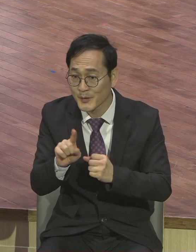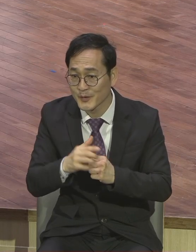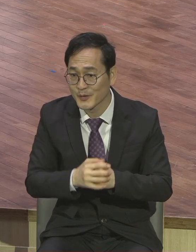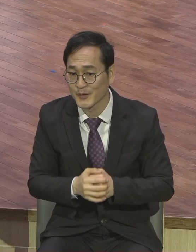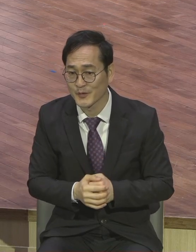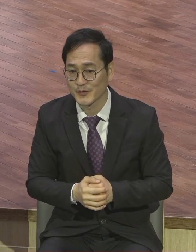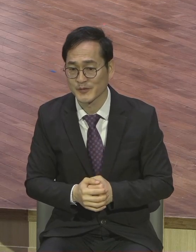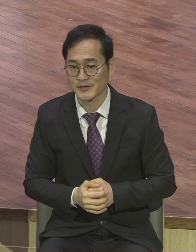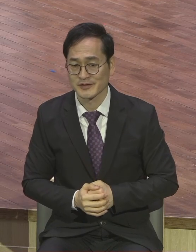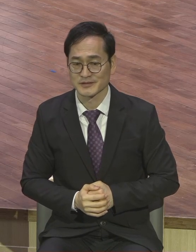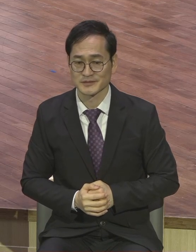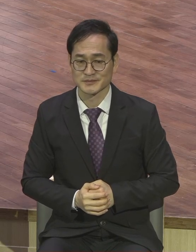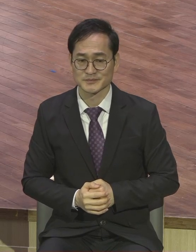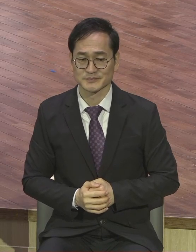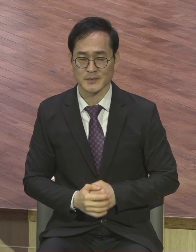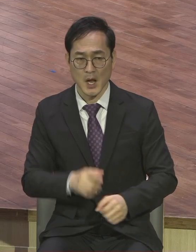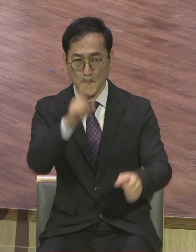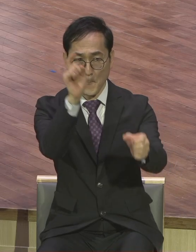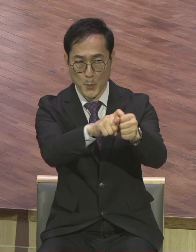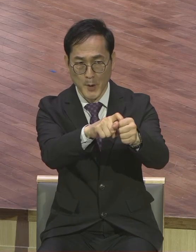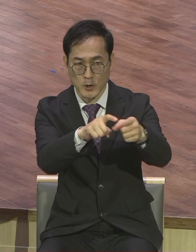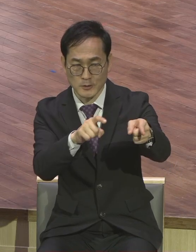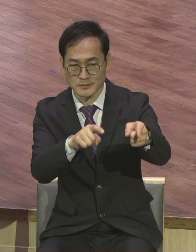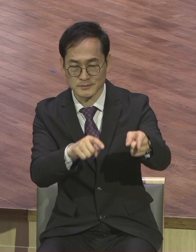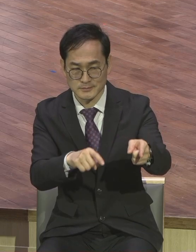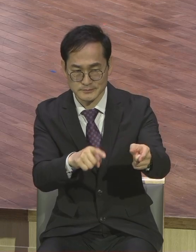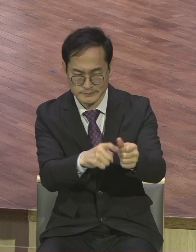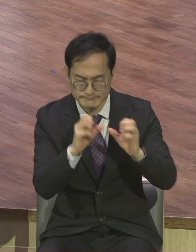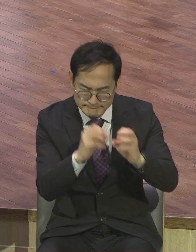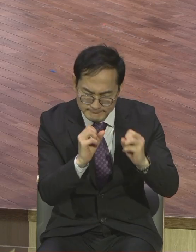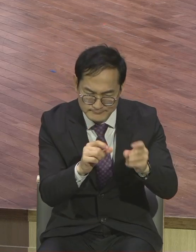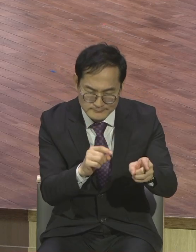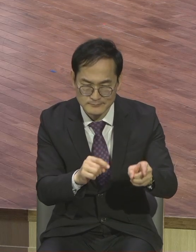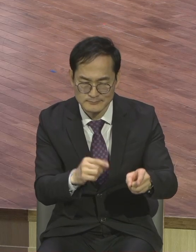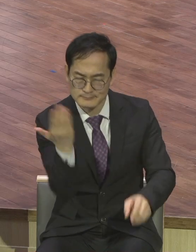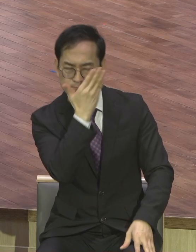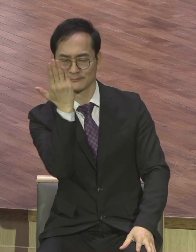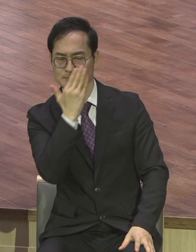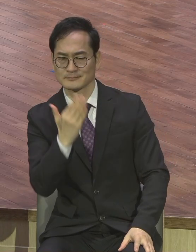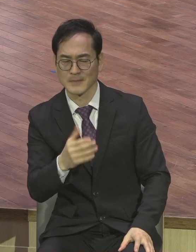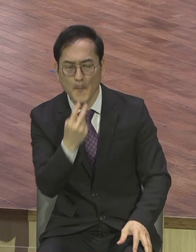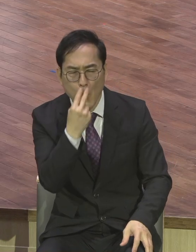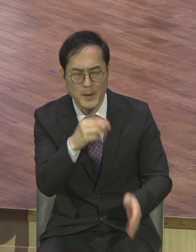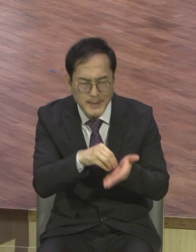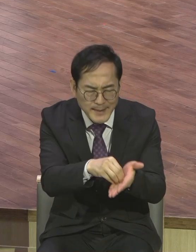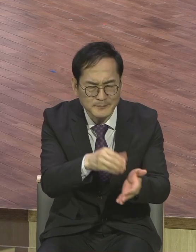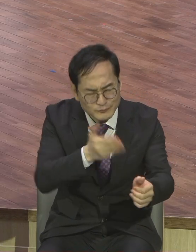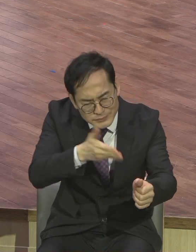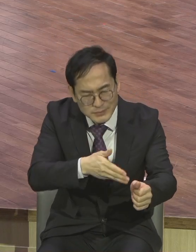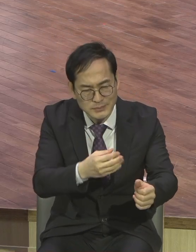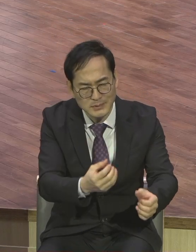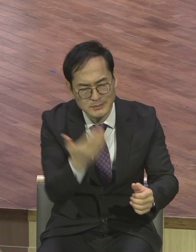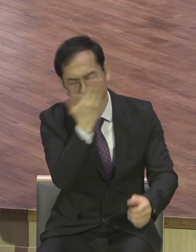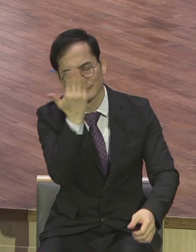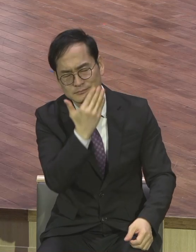목표한 고객이 노라고 말해도 결코 포기하지 않고